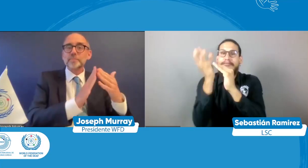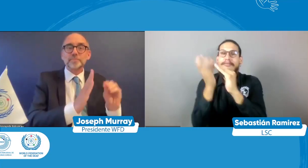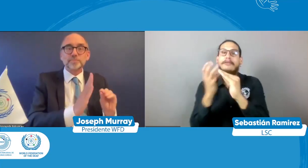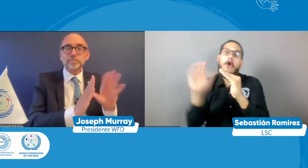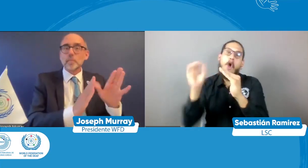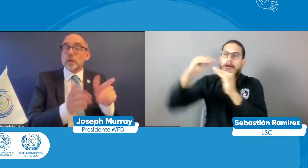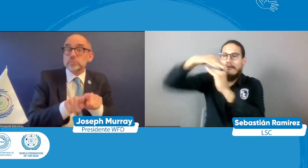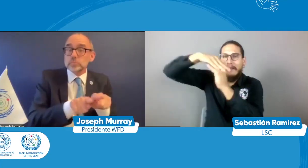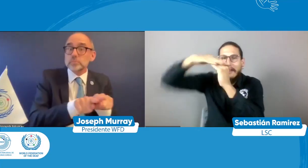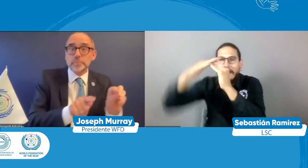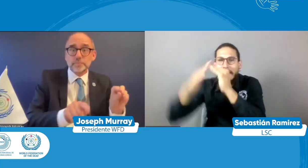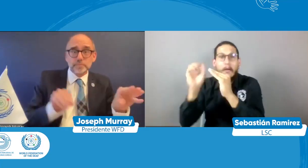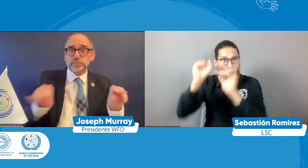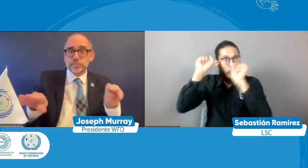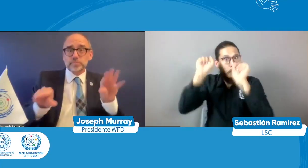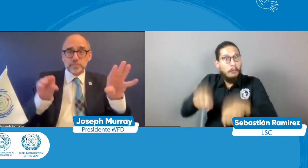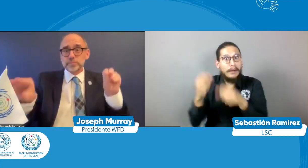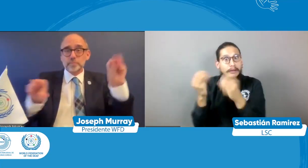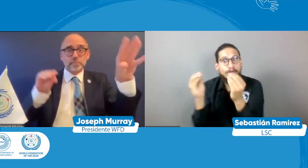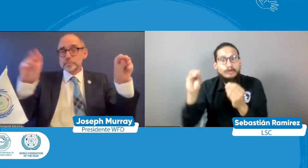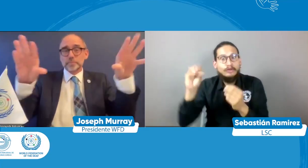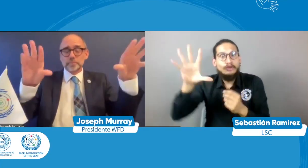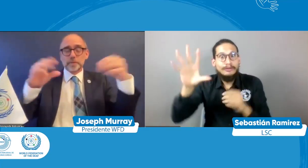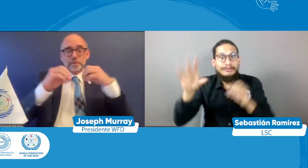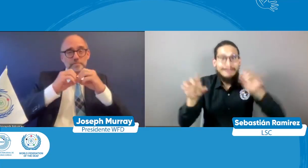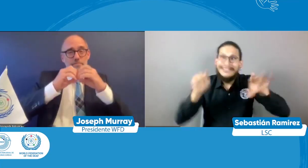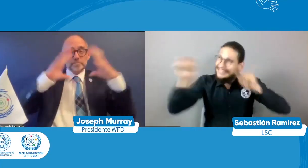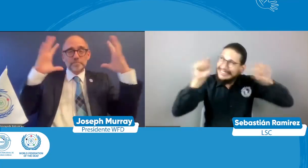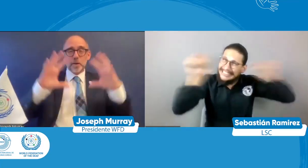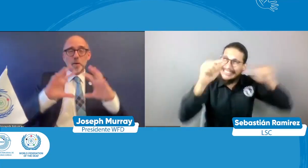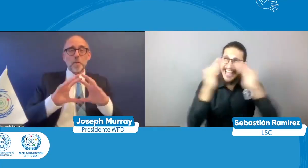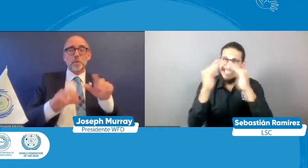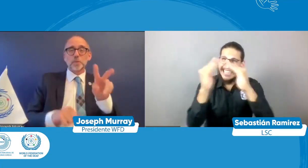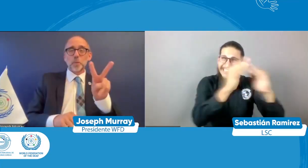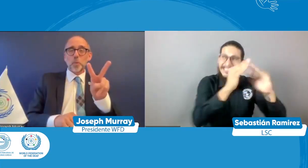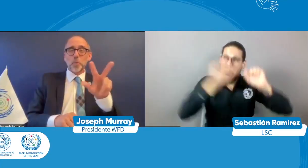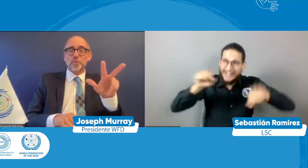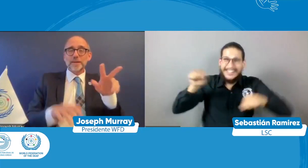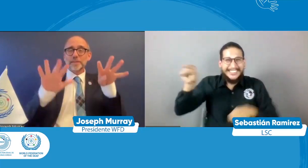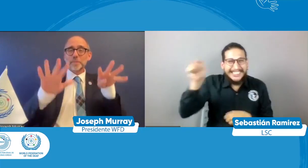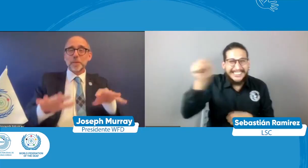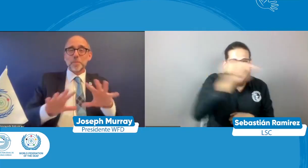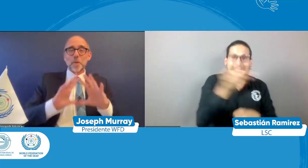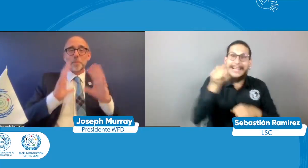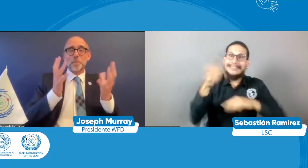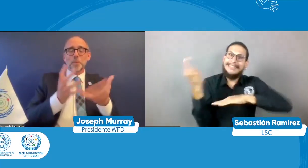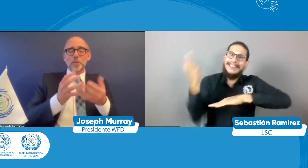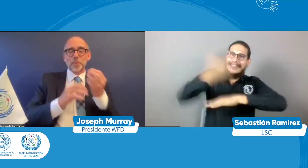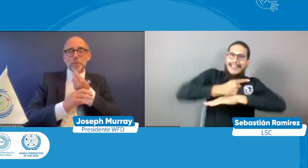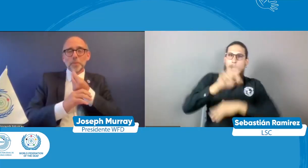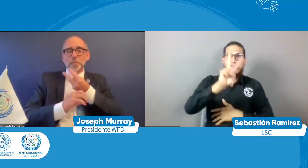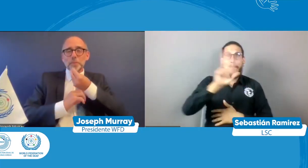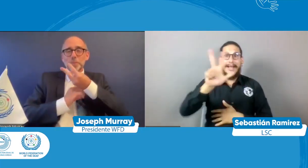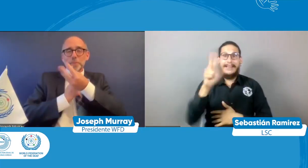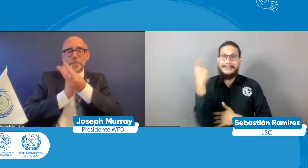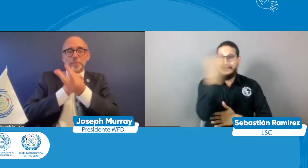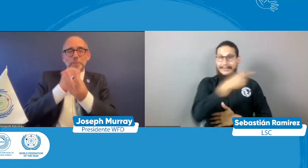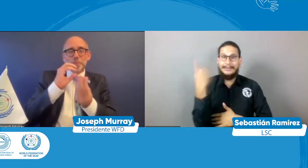poniendo alguna algún panel alguna iluminación de azul lo que deseamos es que ese 23 de septiembre se